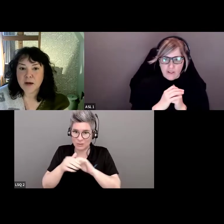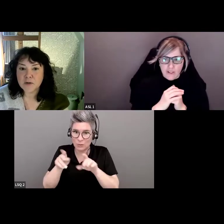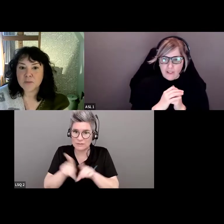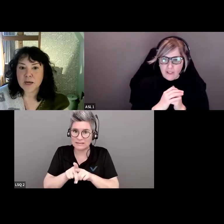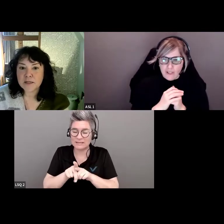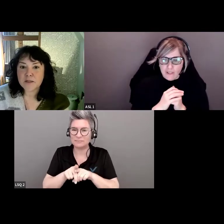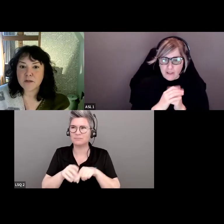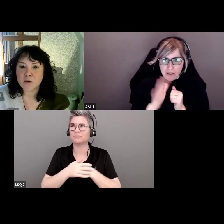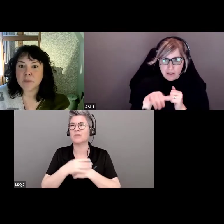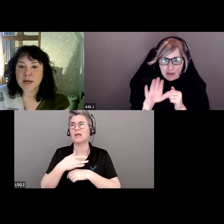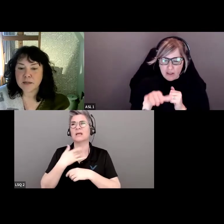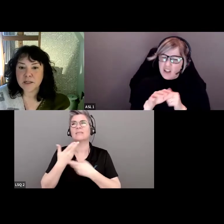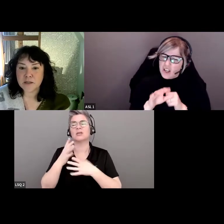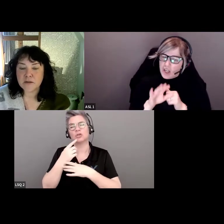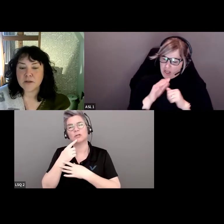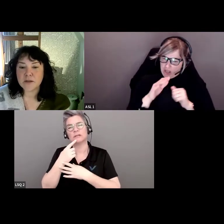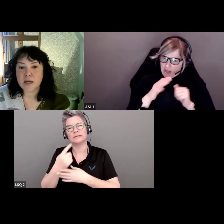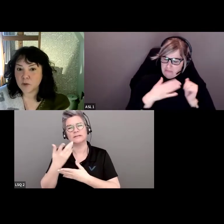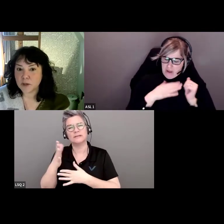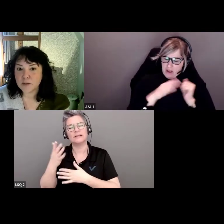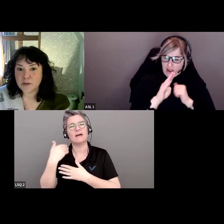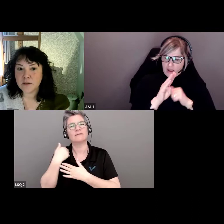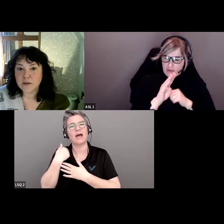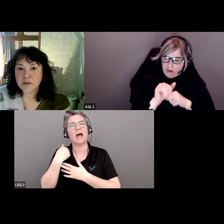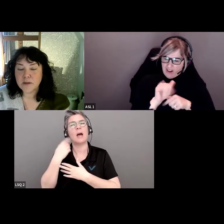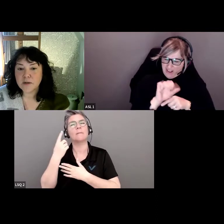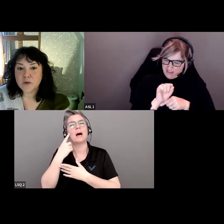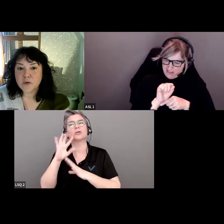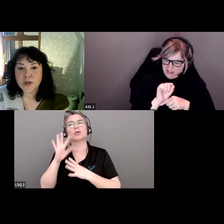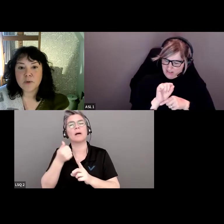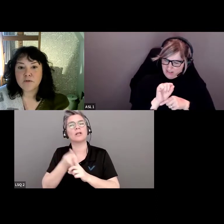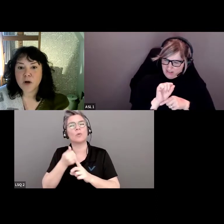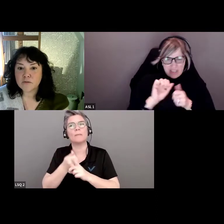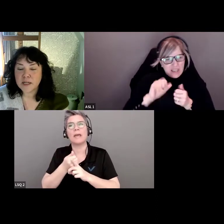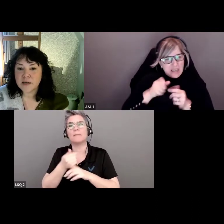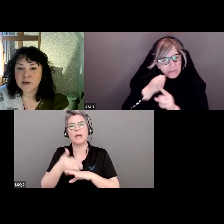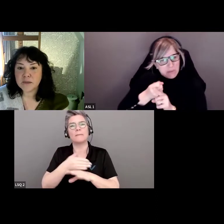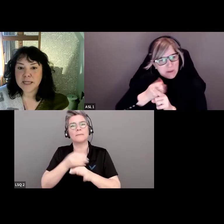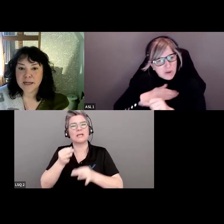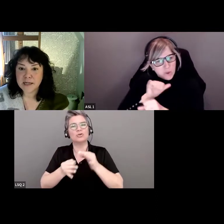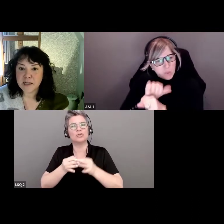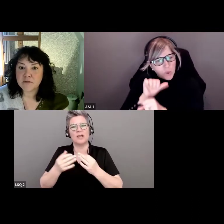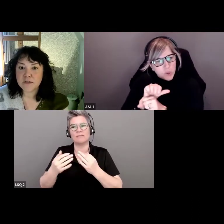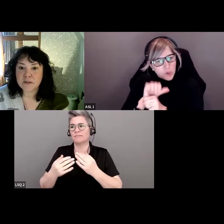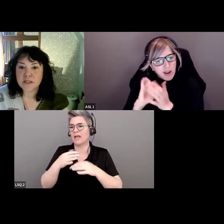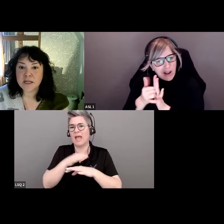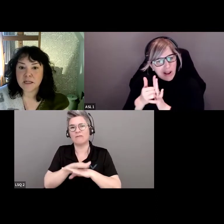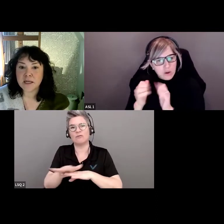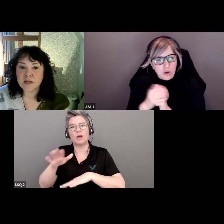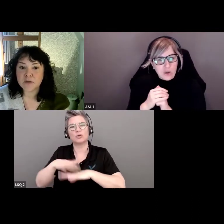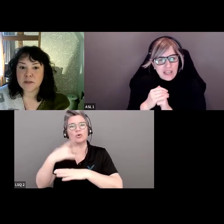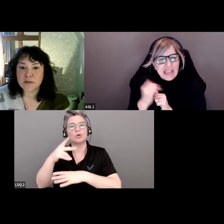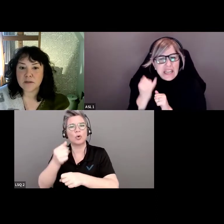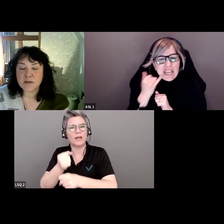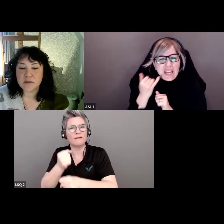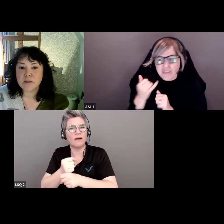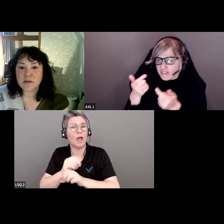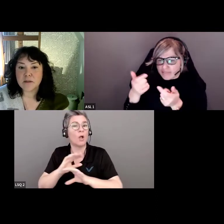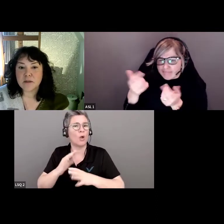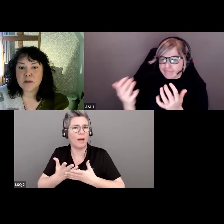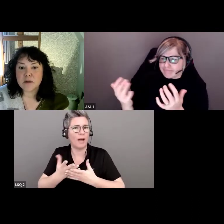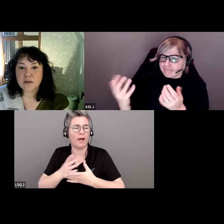Je crois que je l'ai déjà mentionné. Pensez à la façon dont vos préjugés influencent votre travail. Qui est